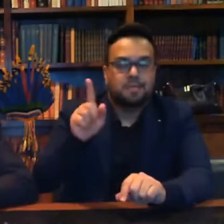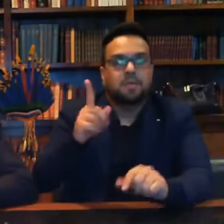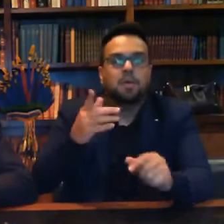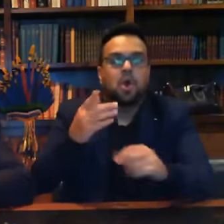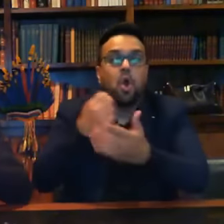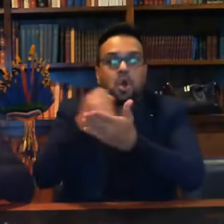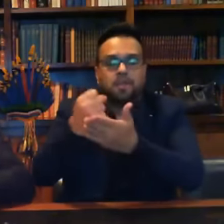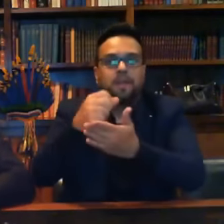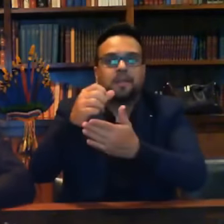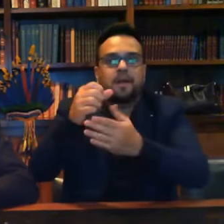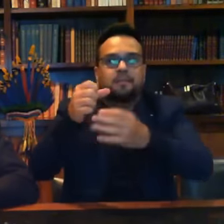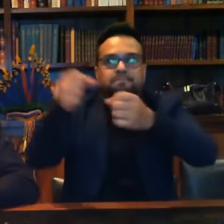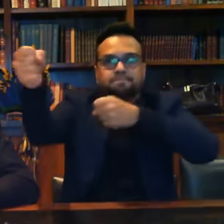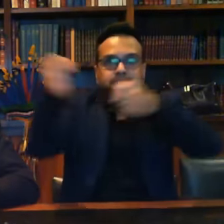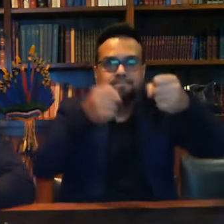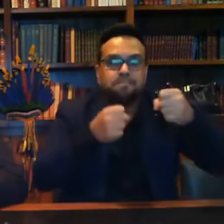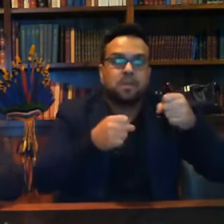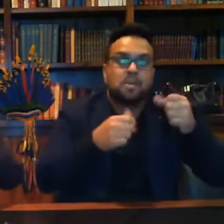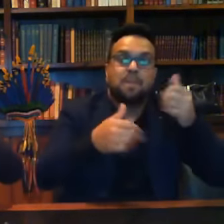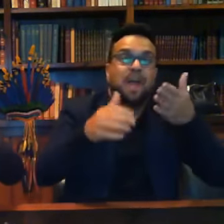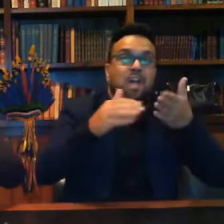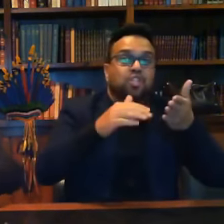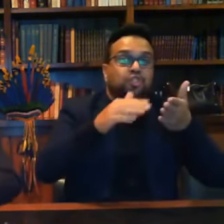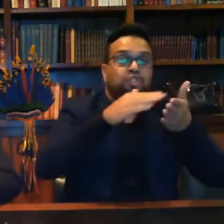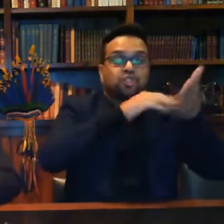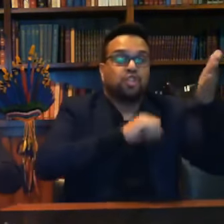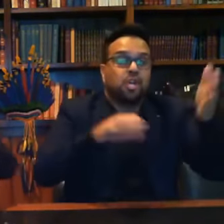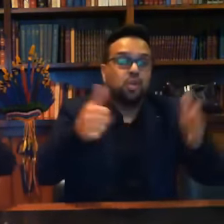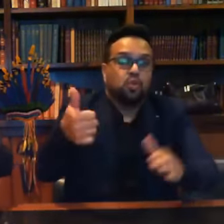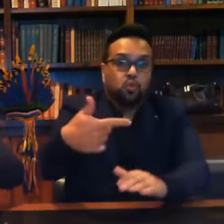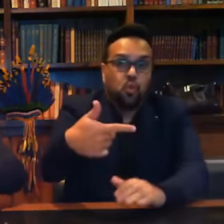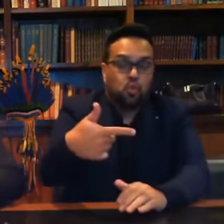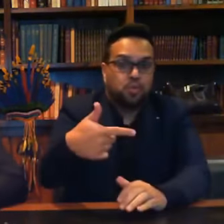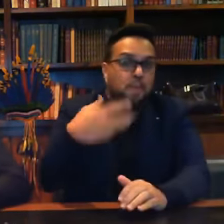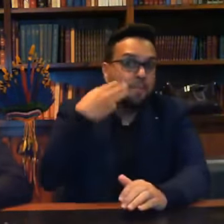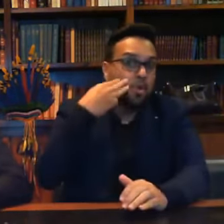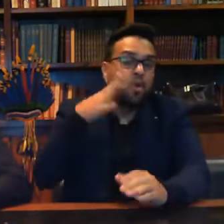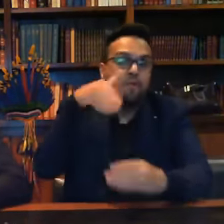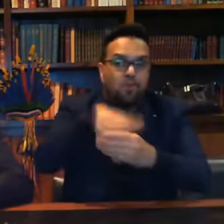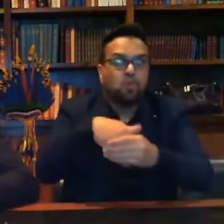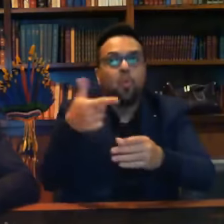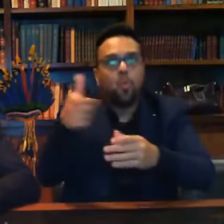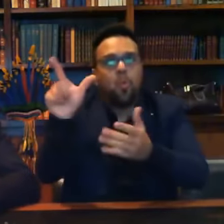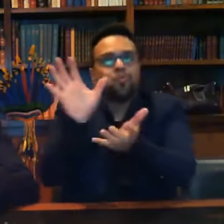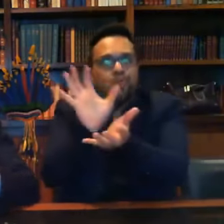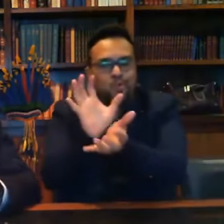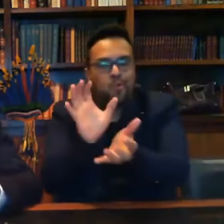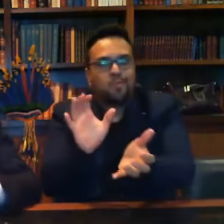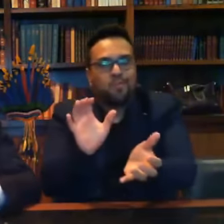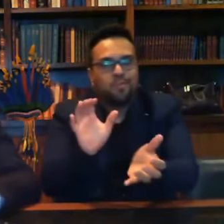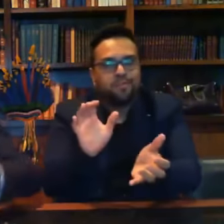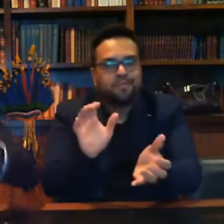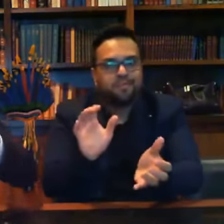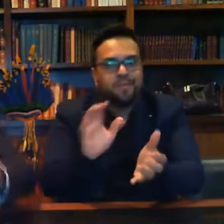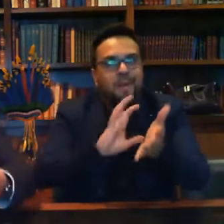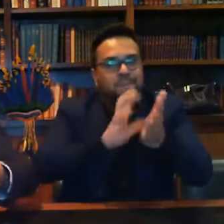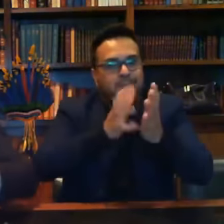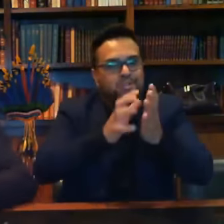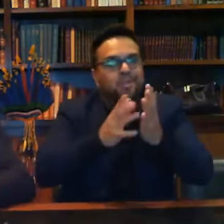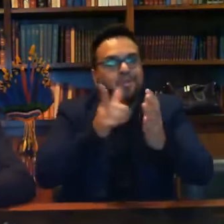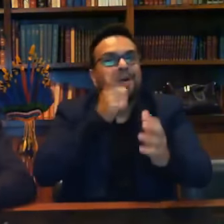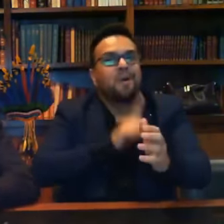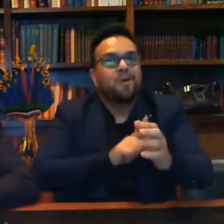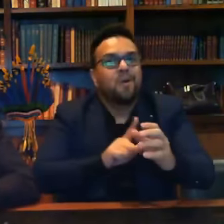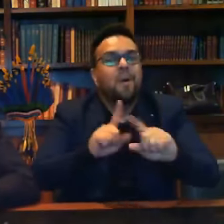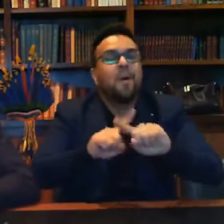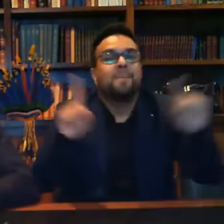contratado para tirar esses 12 milhões de votos, não foram suficientes, o outro lado ganhou, os haques teriam levado um calote